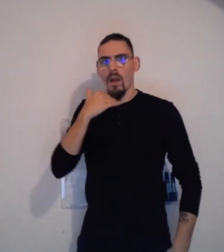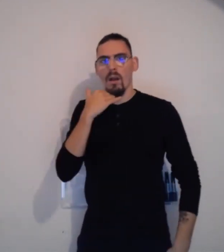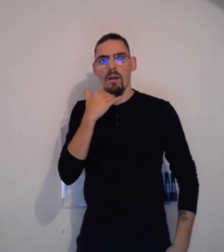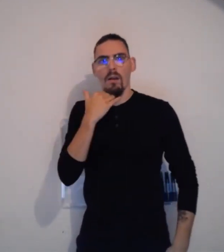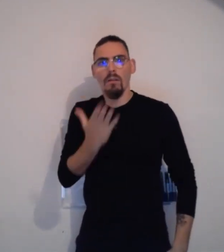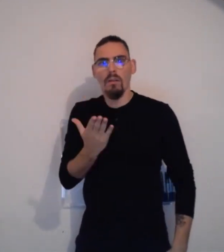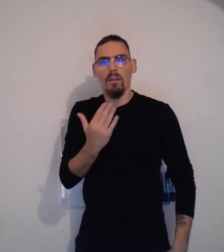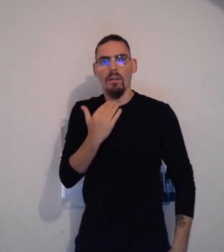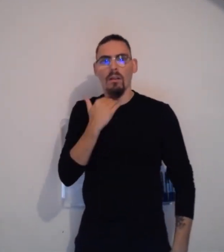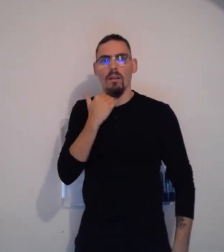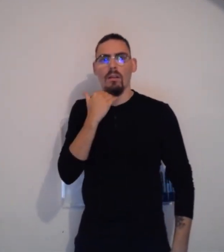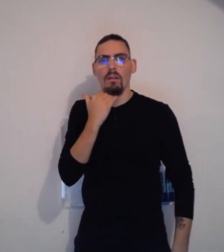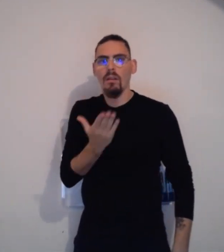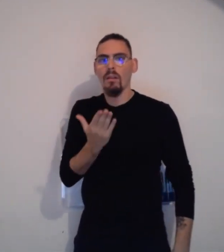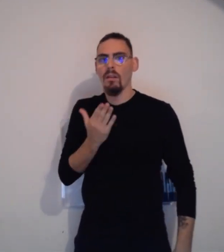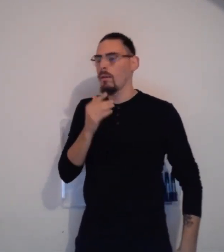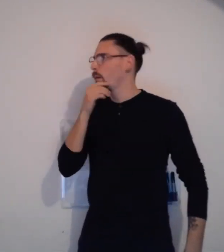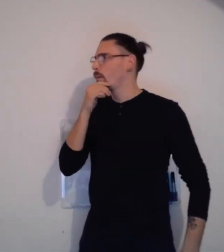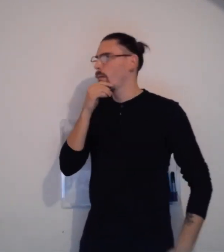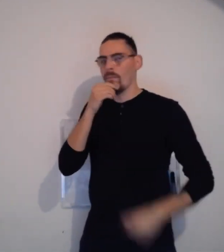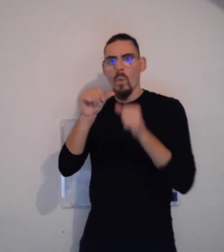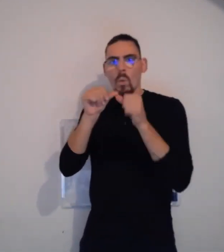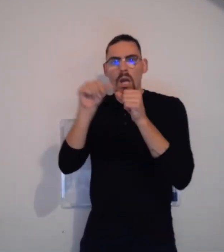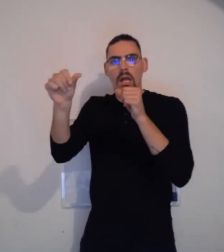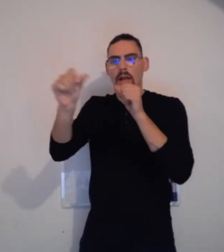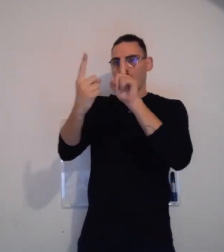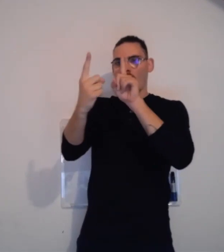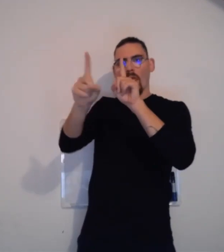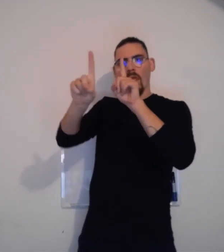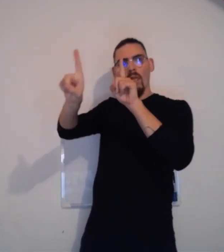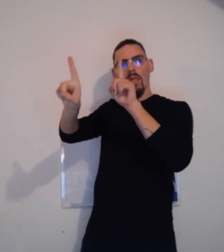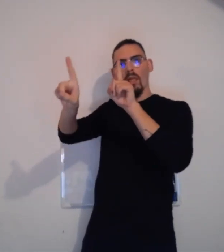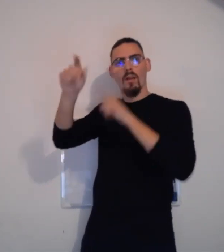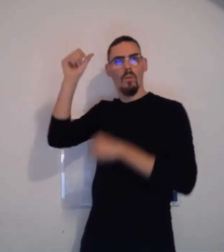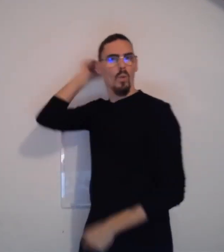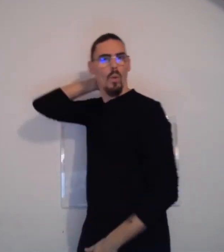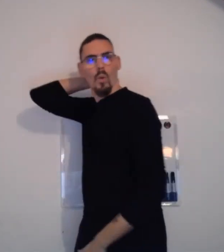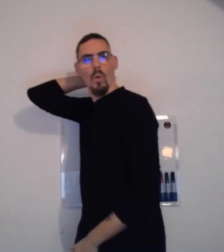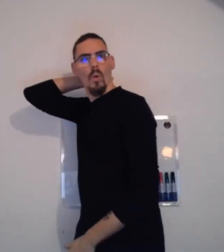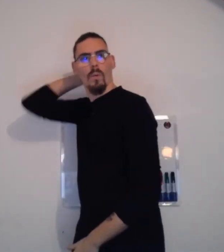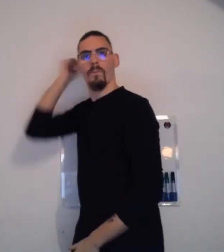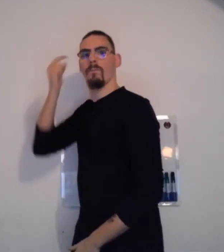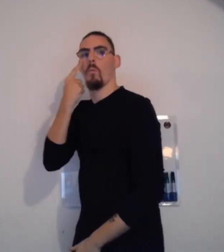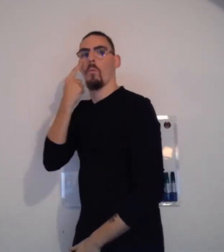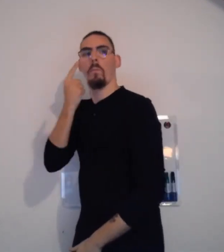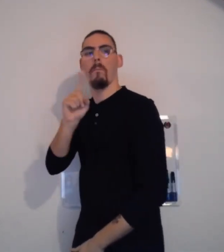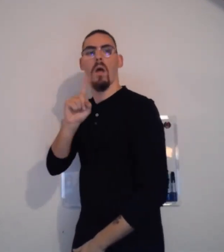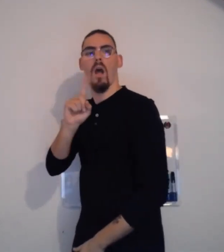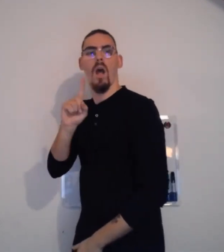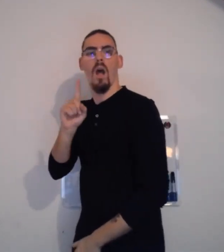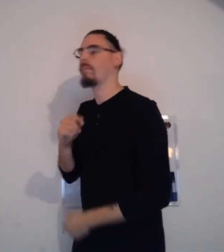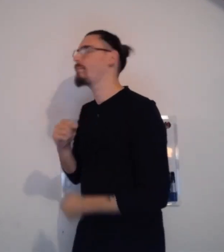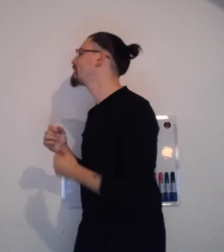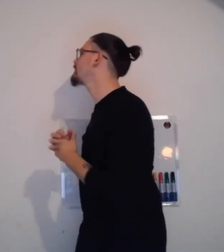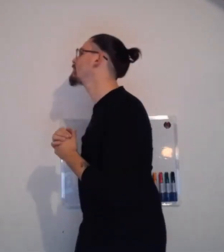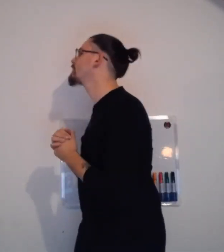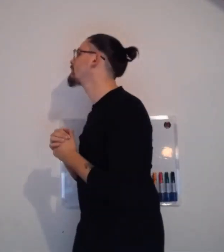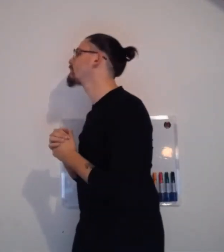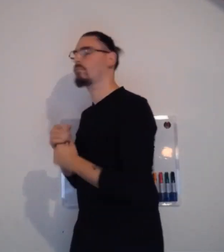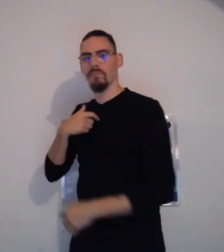Mais si, à force de bouger les bras, et que la personne, finalement, elle est de dos, et qu'elle ne vous voit pas,